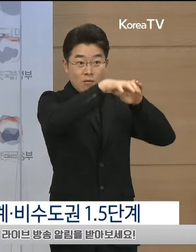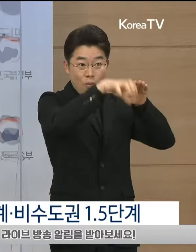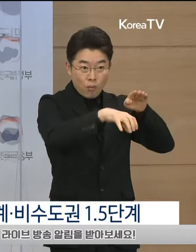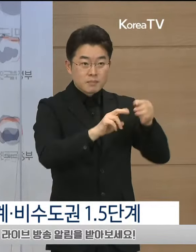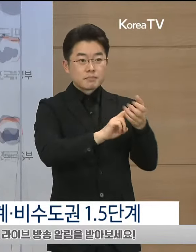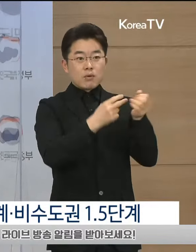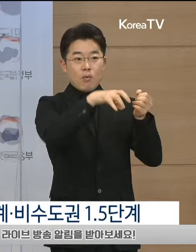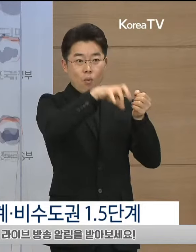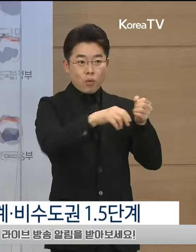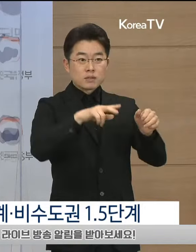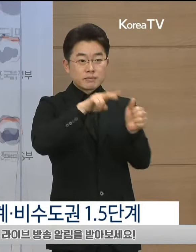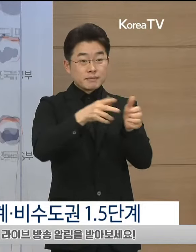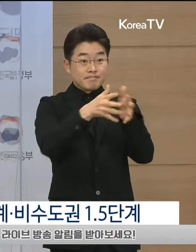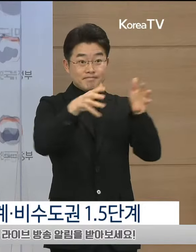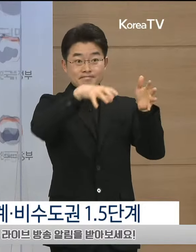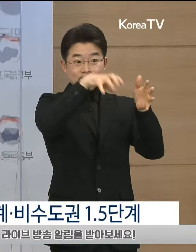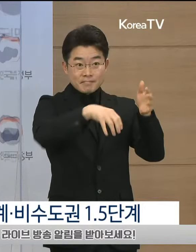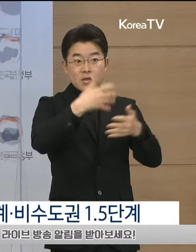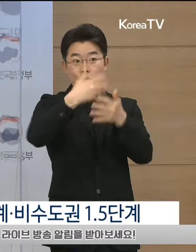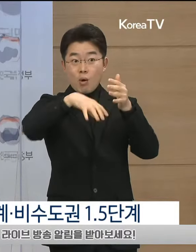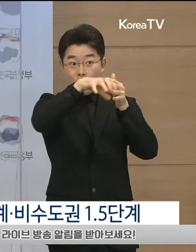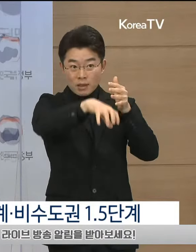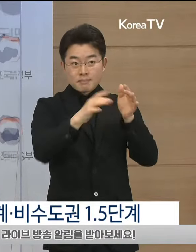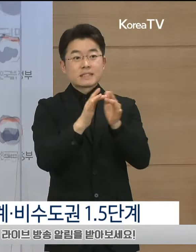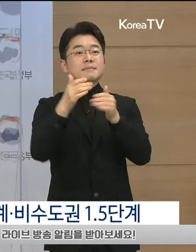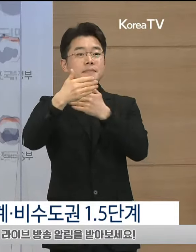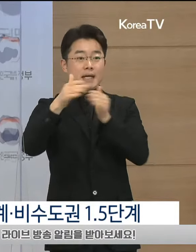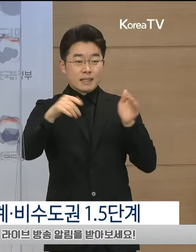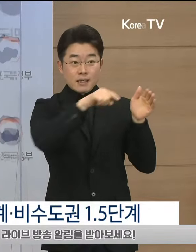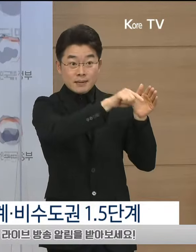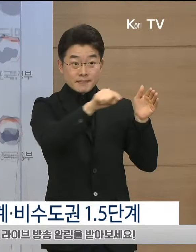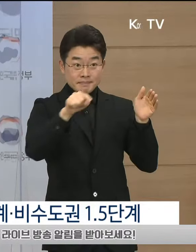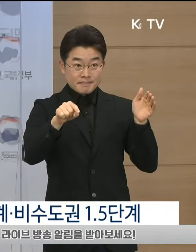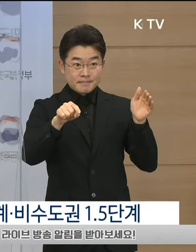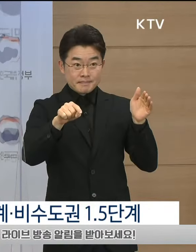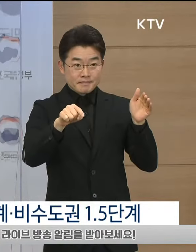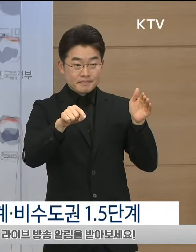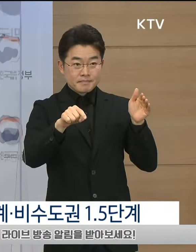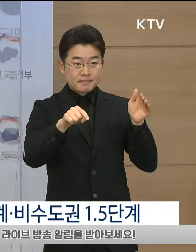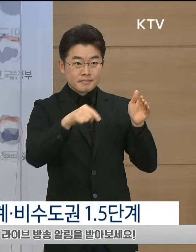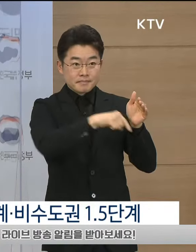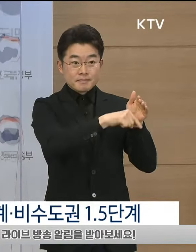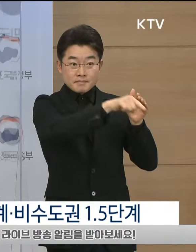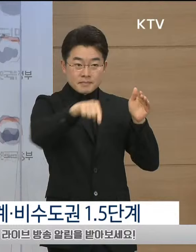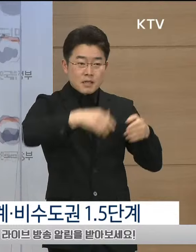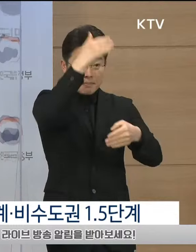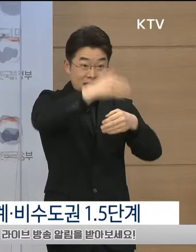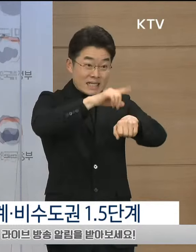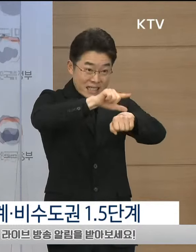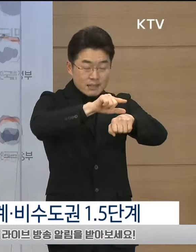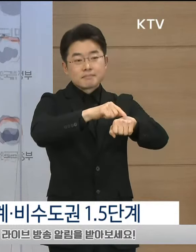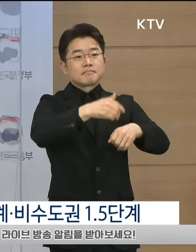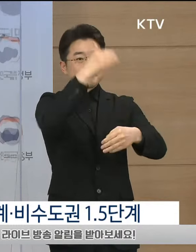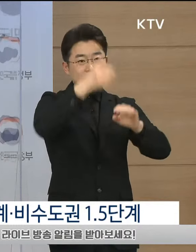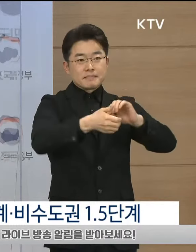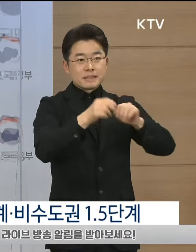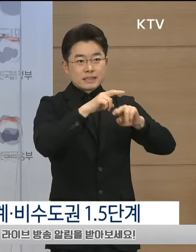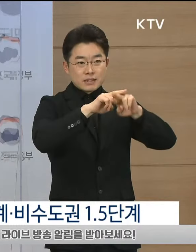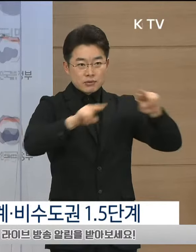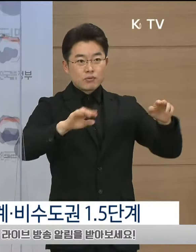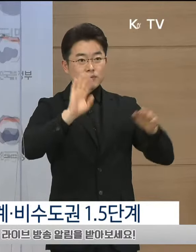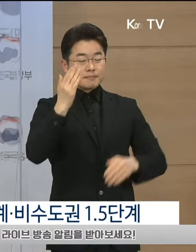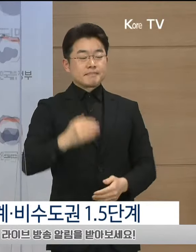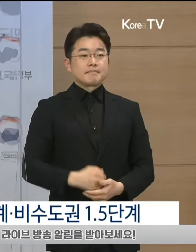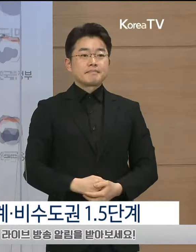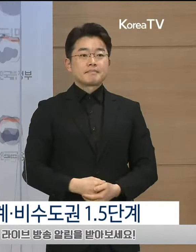미용실, 대형마트, 영화관, PC방 등의 운영시간 제한이 해제됩니다. 수도권